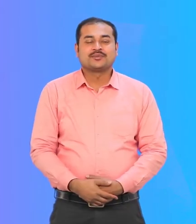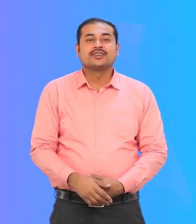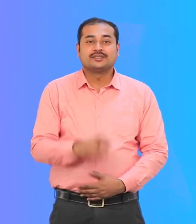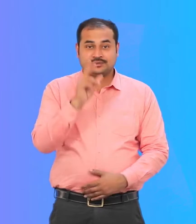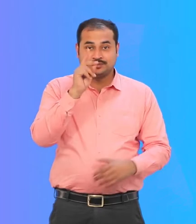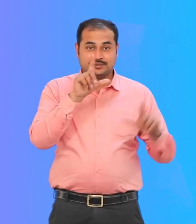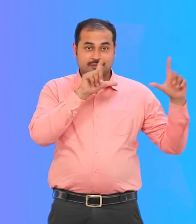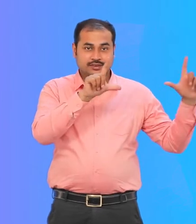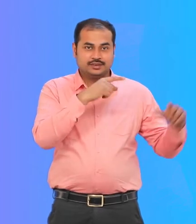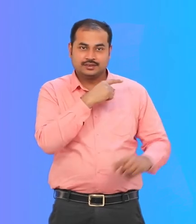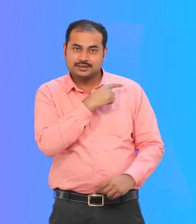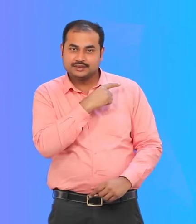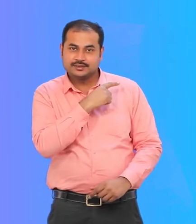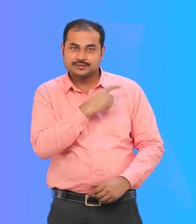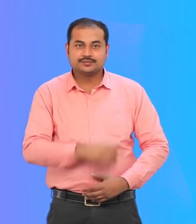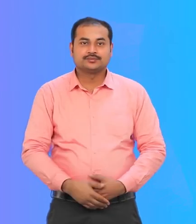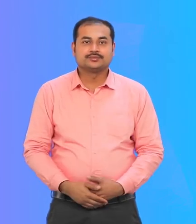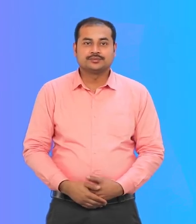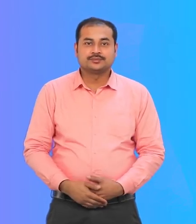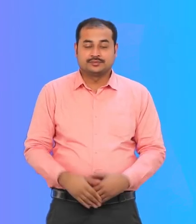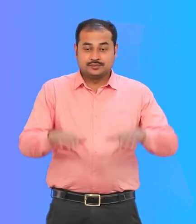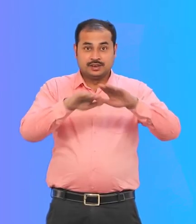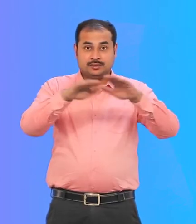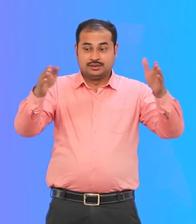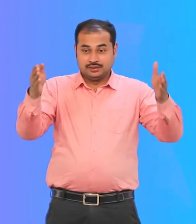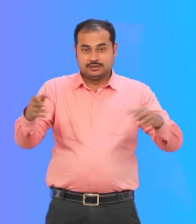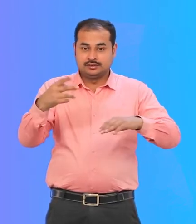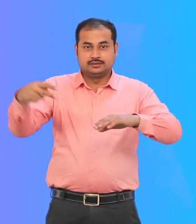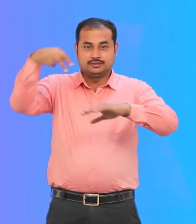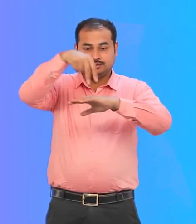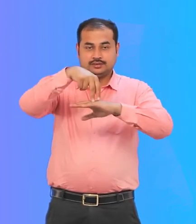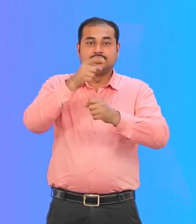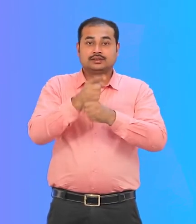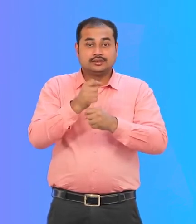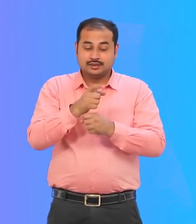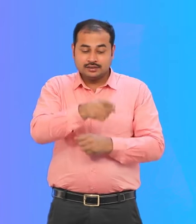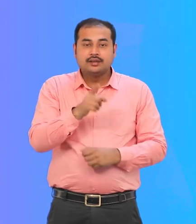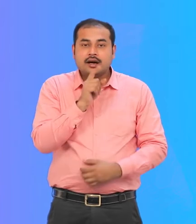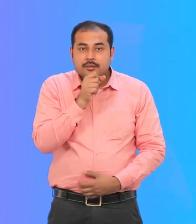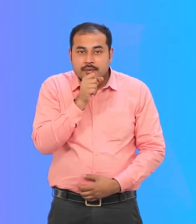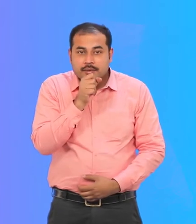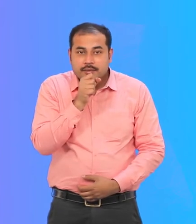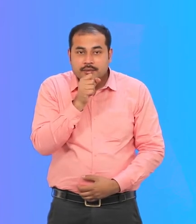दूसरे चित्र में मन्च से एक टीचर बच्चों को सम्बोधित कर रही है